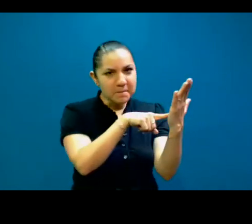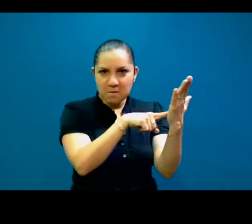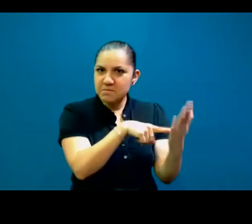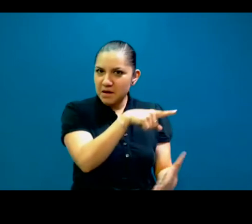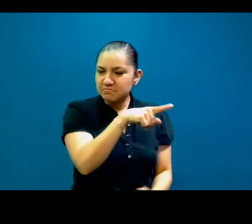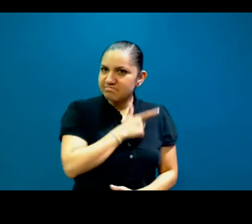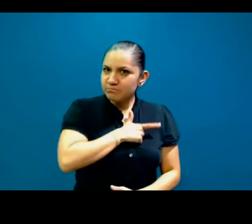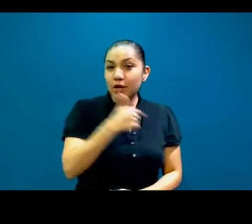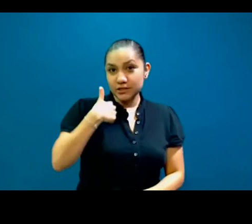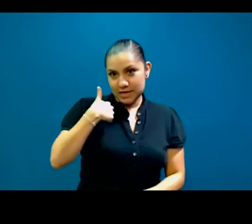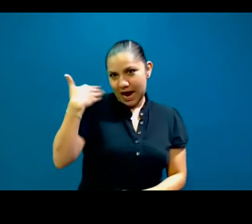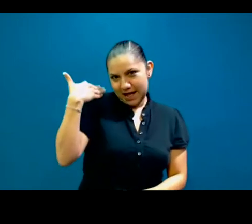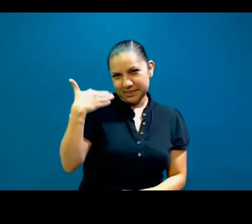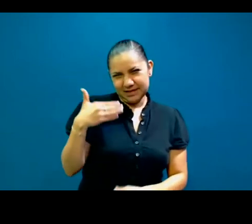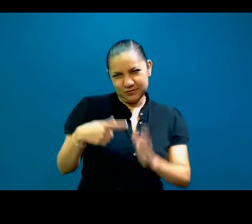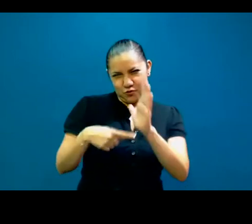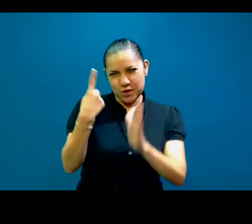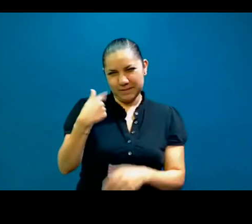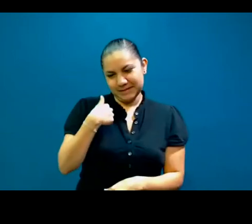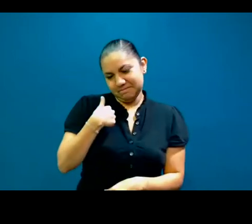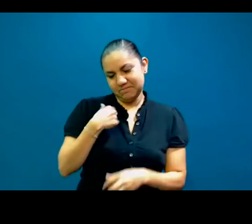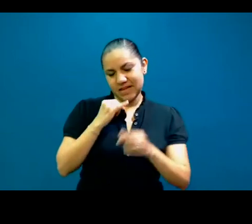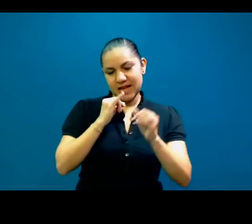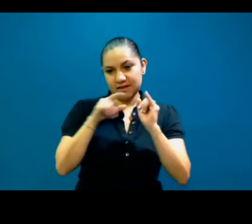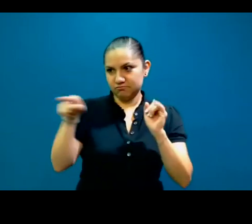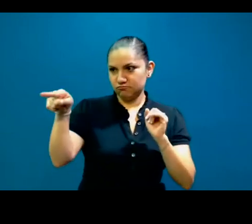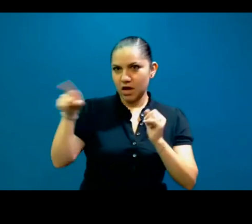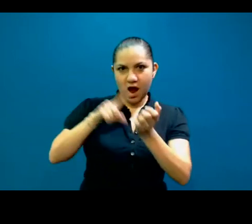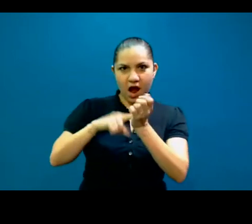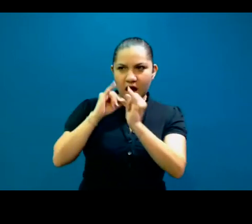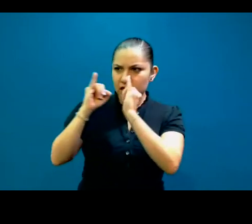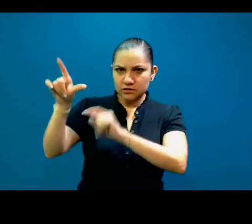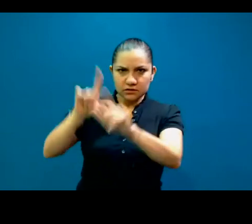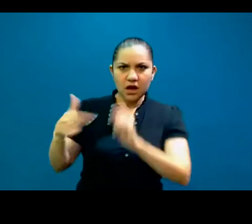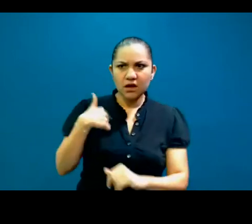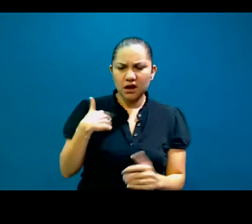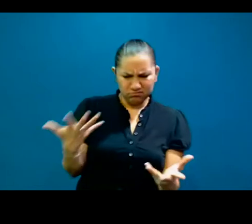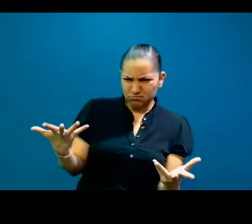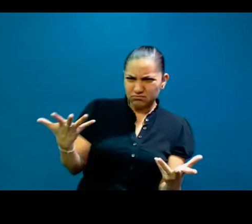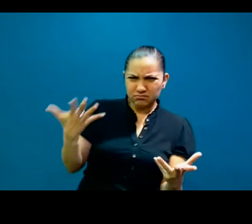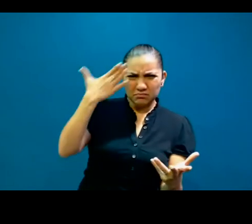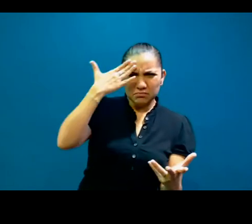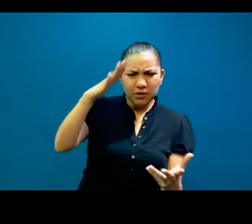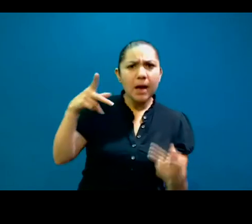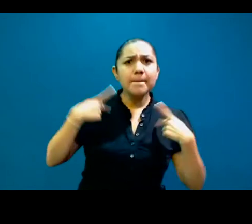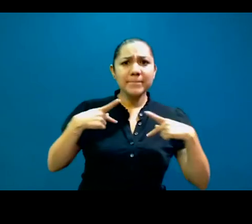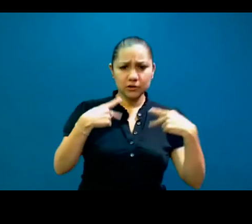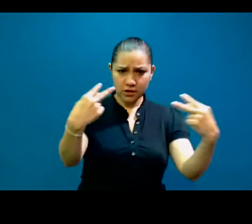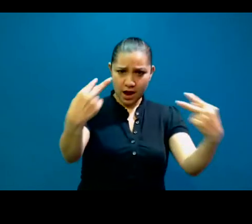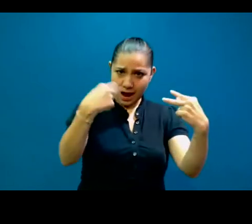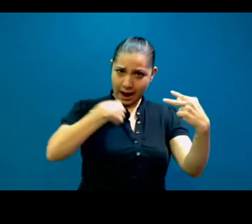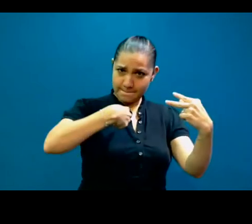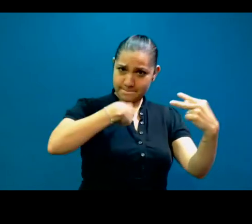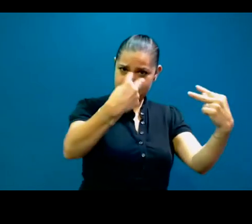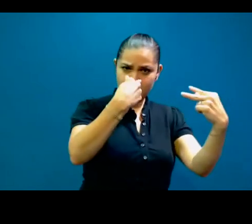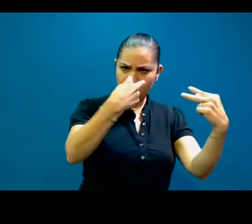alguna vez que me tocó que me interpretaran en lengua de señas, me sacó muchísimo de onda el hecho de que la gente no me estaba viendo a mí, pues estaban viendo a su